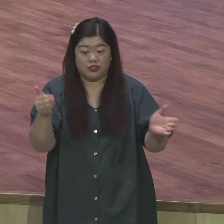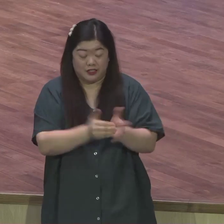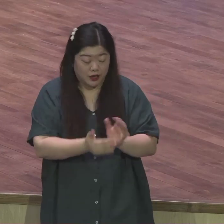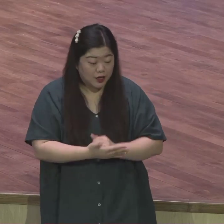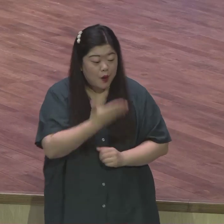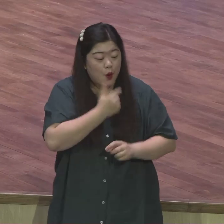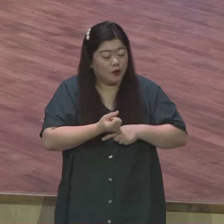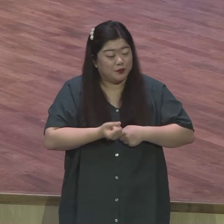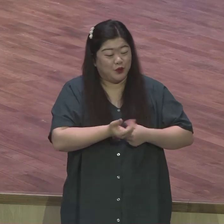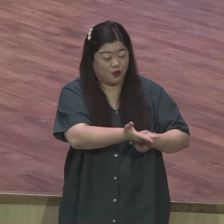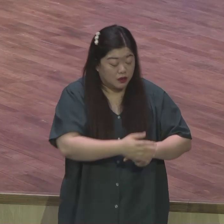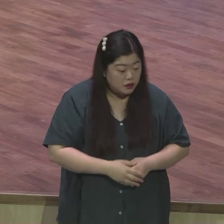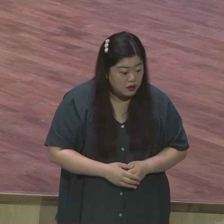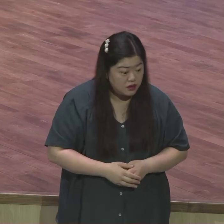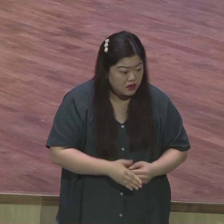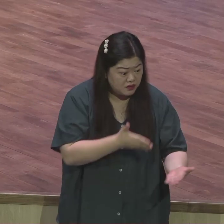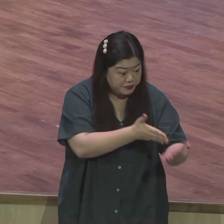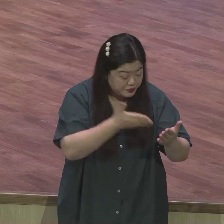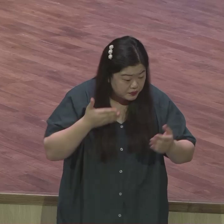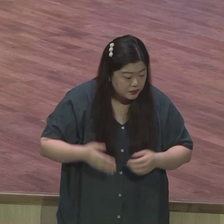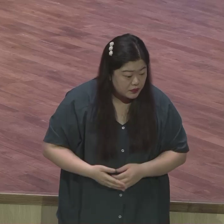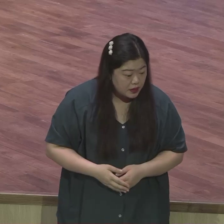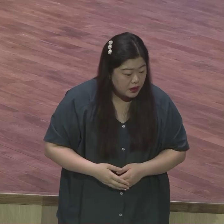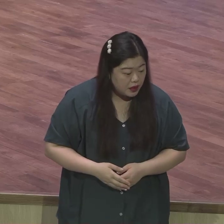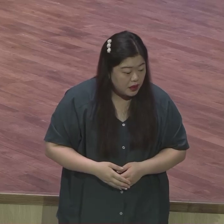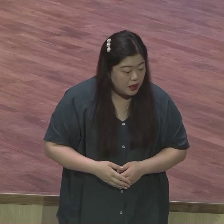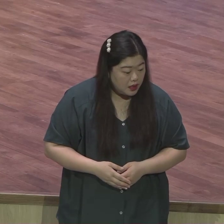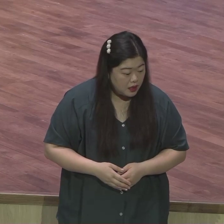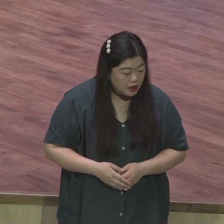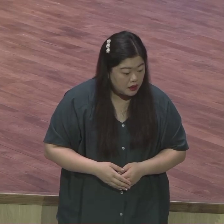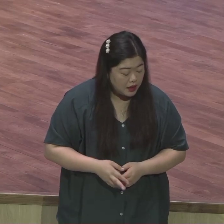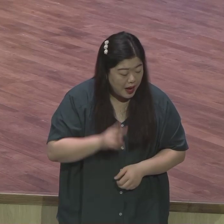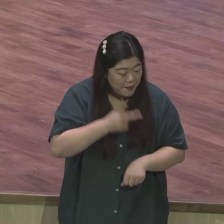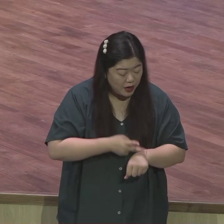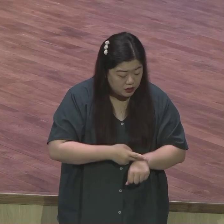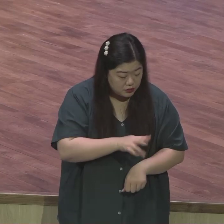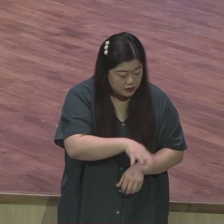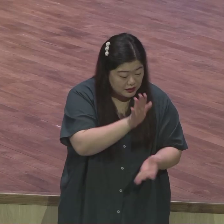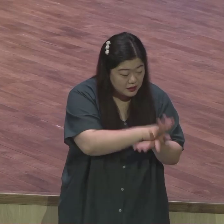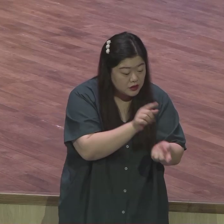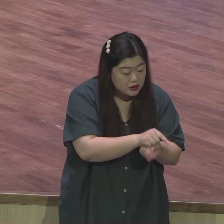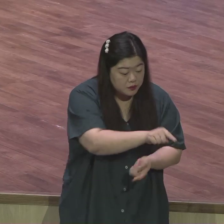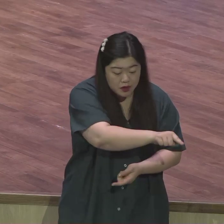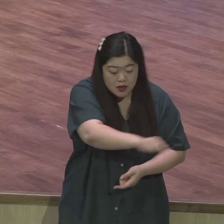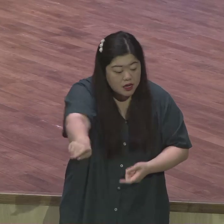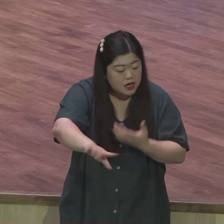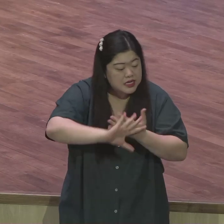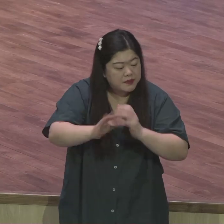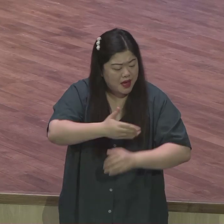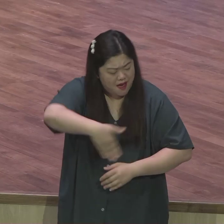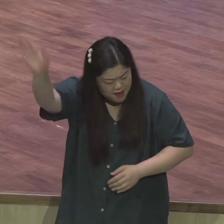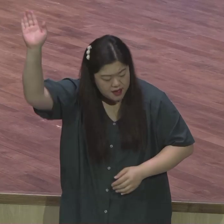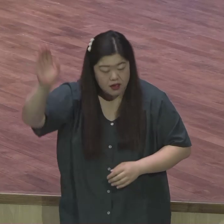보험을 주는데 안 받으니까 할 수 없이 바울을 통해서 이제는 이방인들로 가다 보니까 우리에게까지 온 거예요